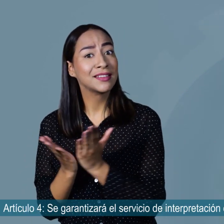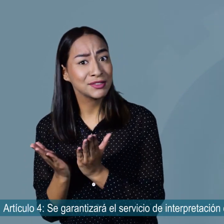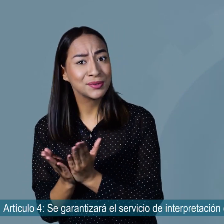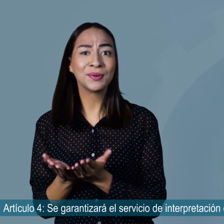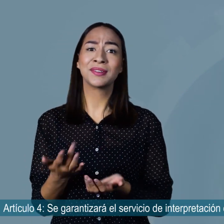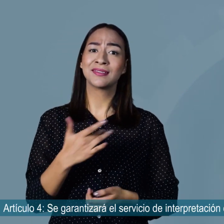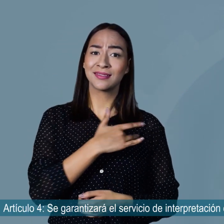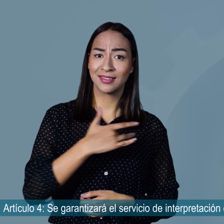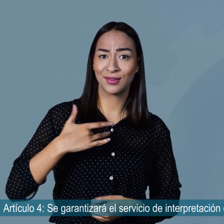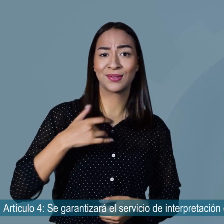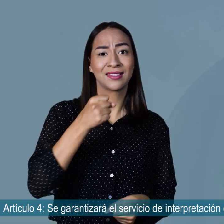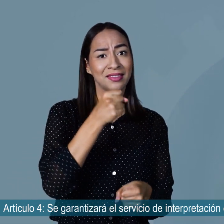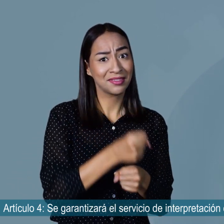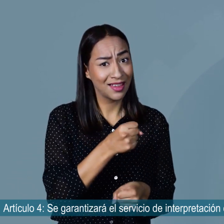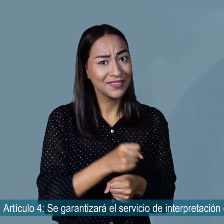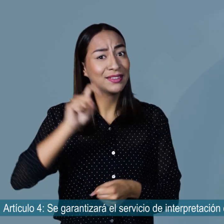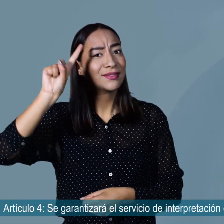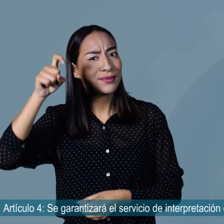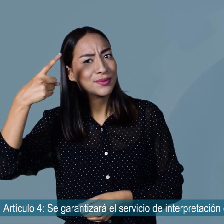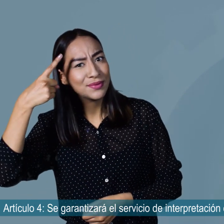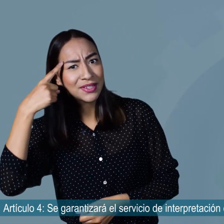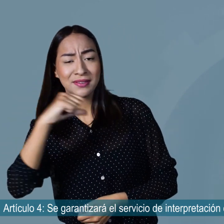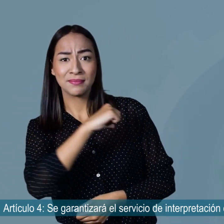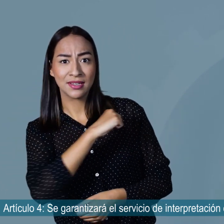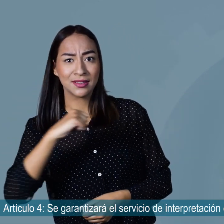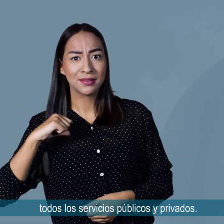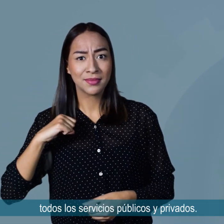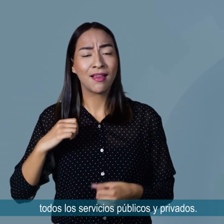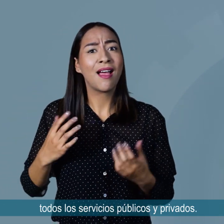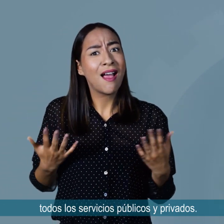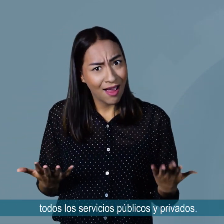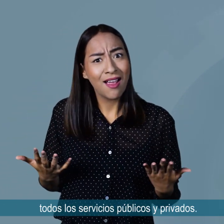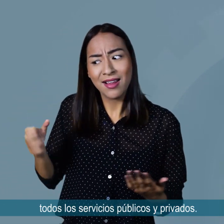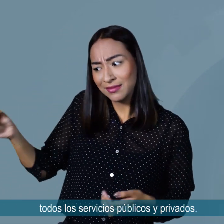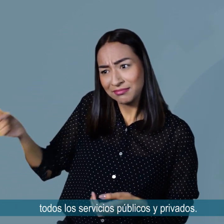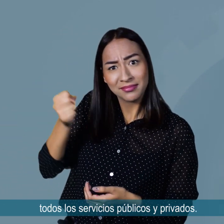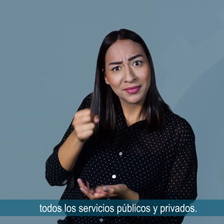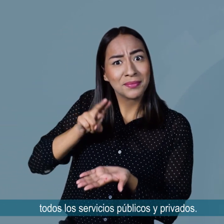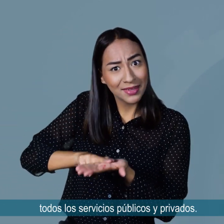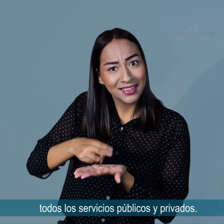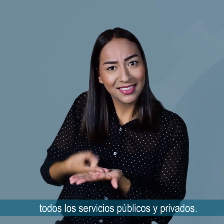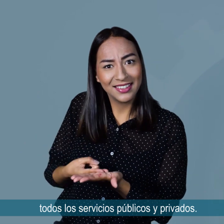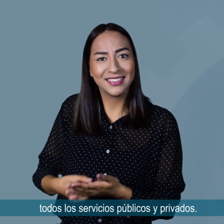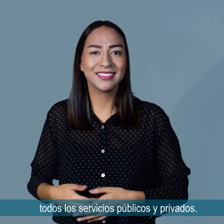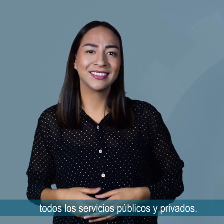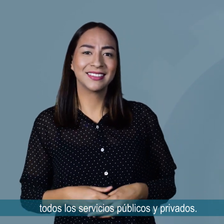se garantizará el servicio de interpretación en todos los servicios públicos y privados.